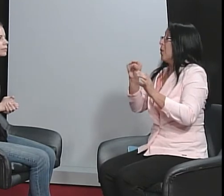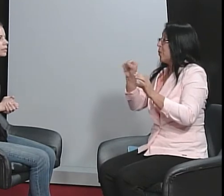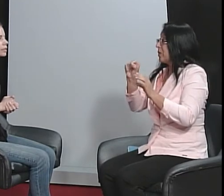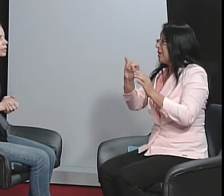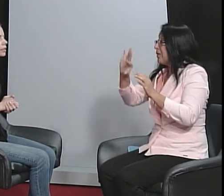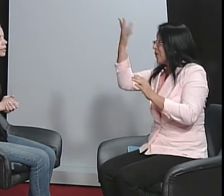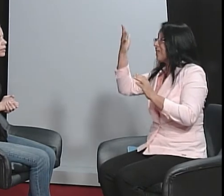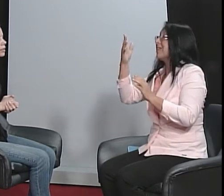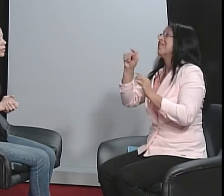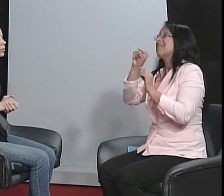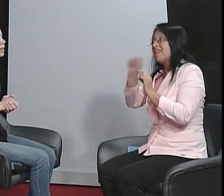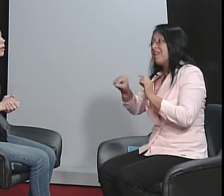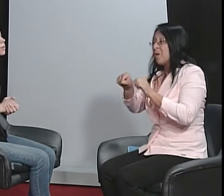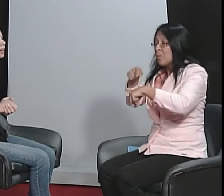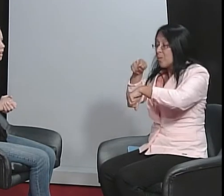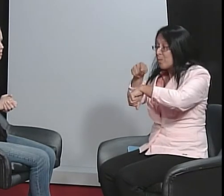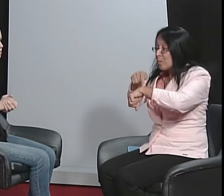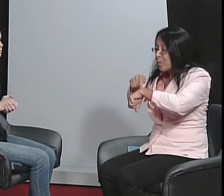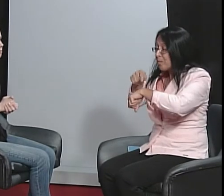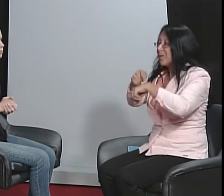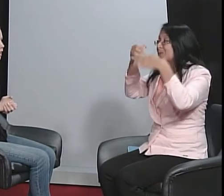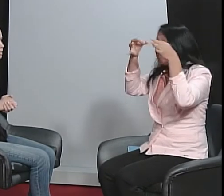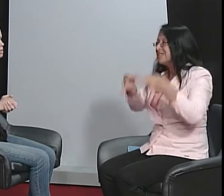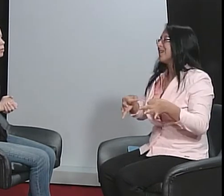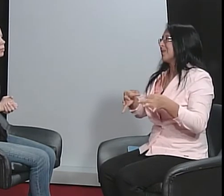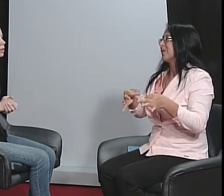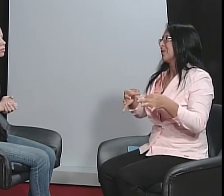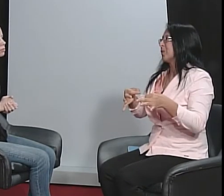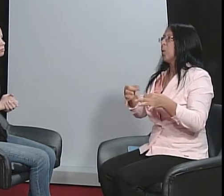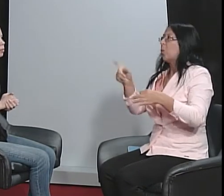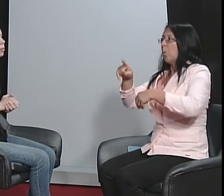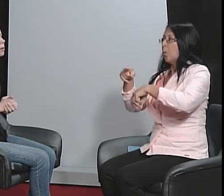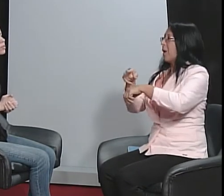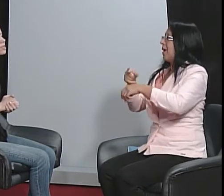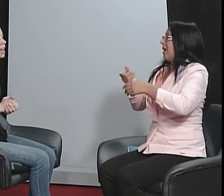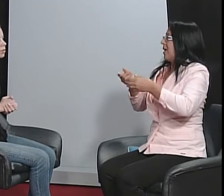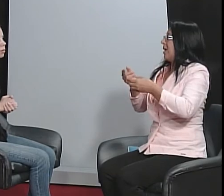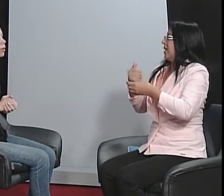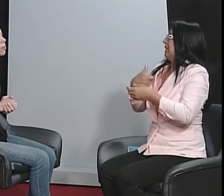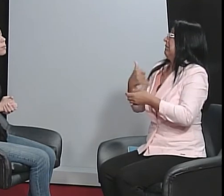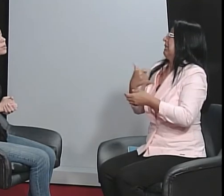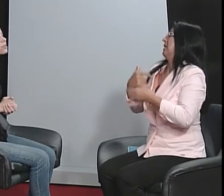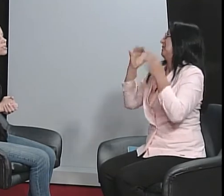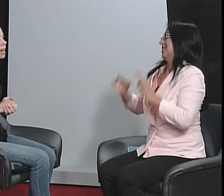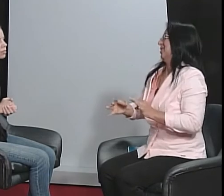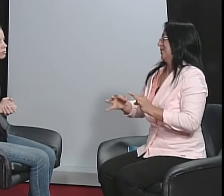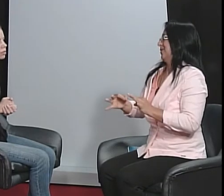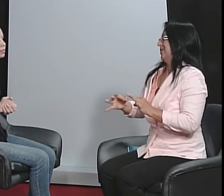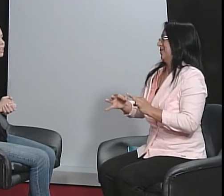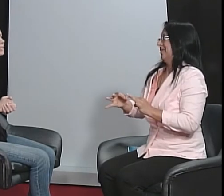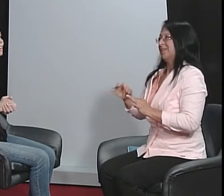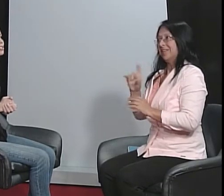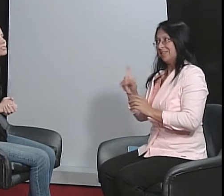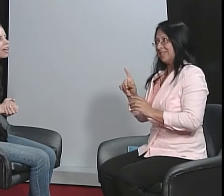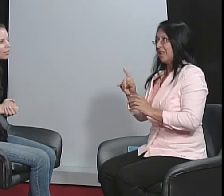O que acontece nesse momento, o momento certo? Qual que o momento certo? Não tem idade certa.